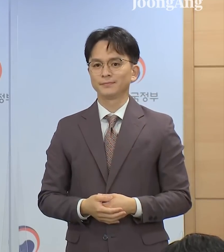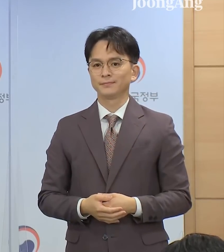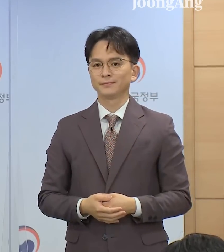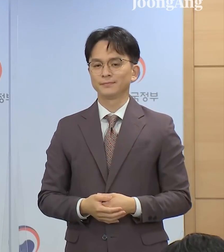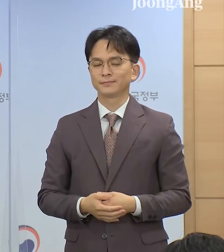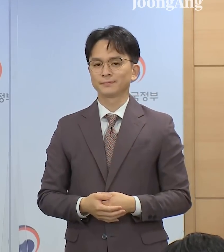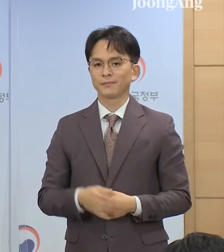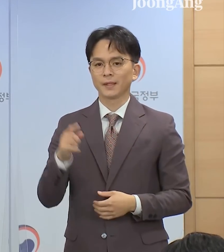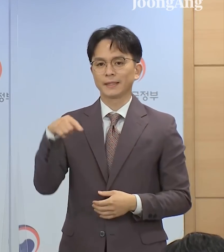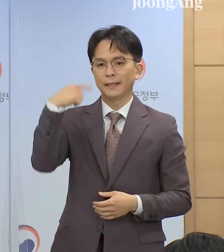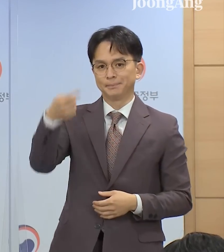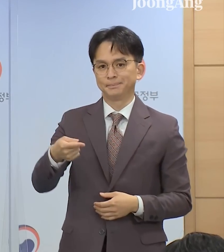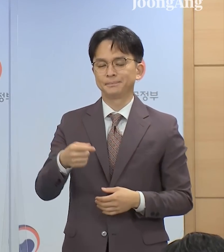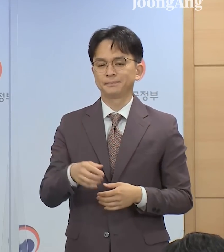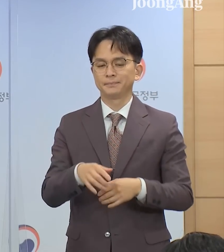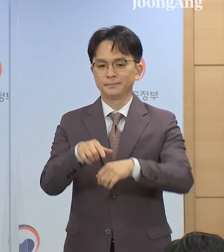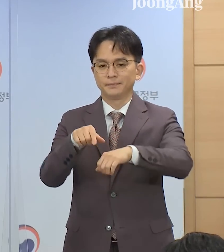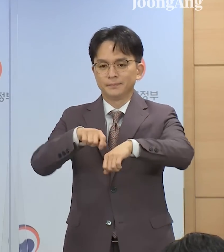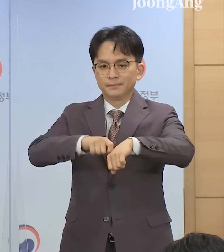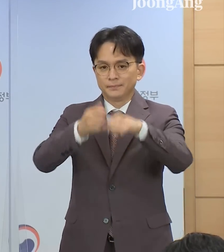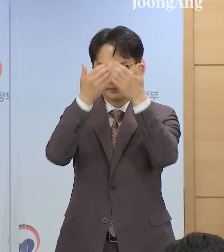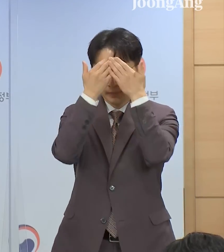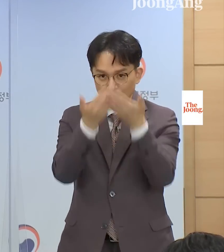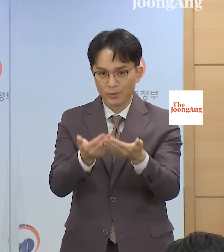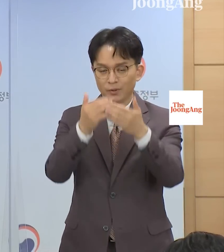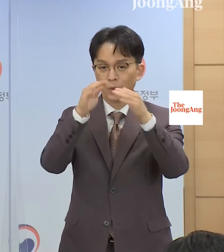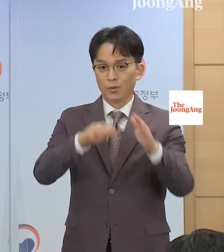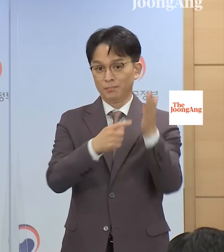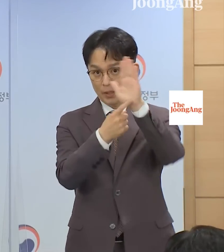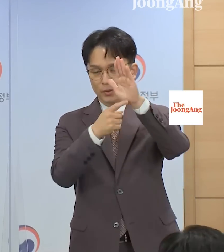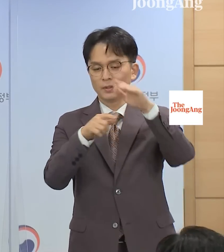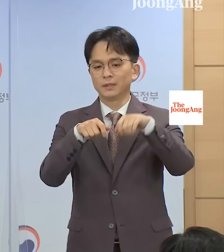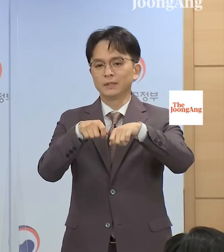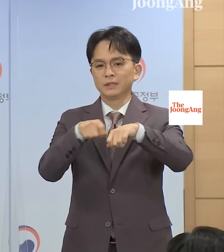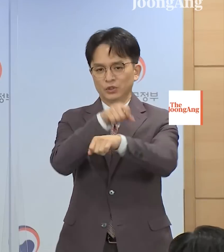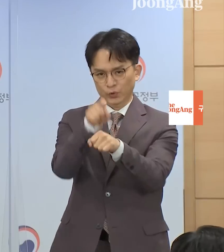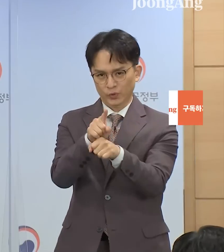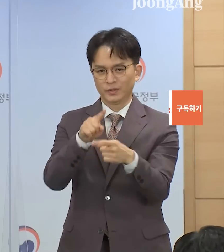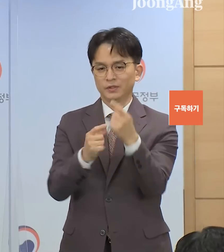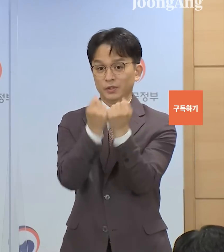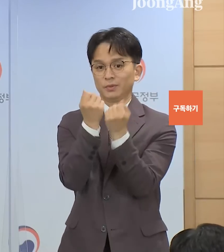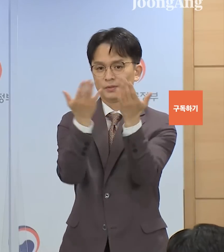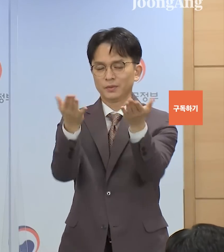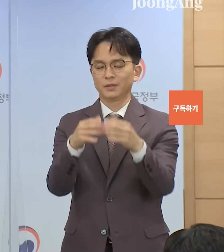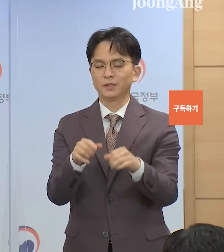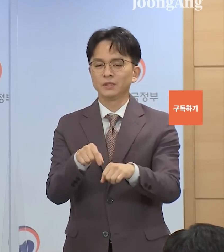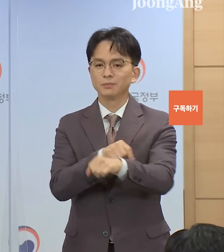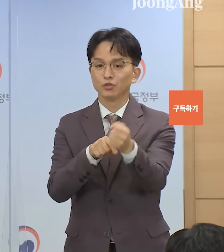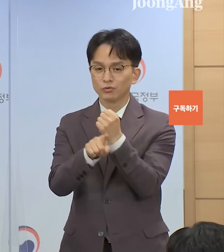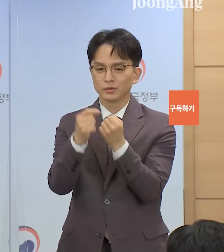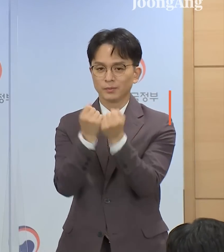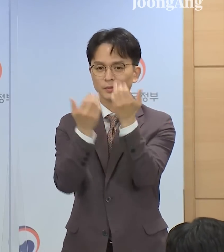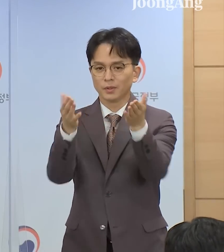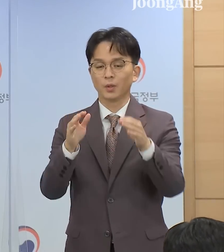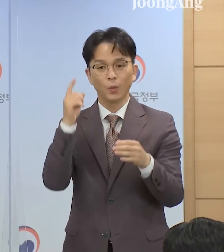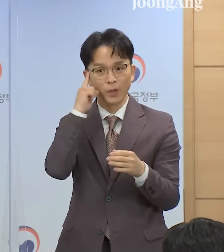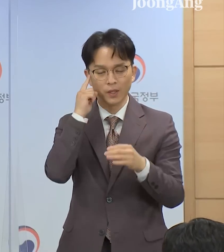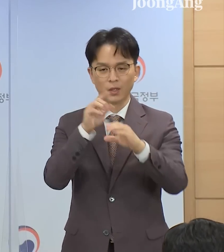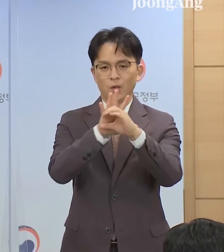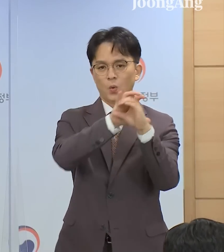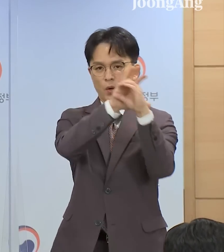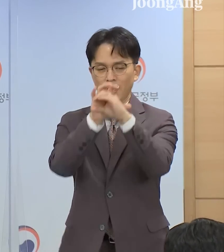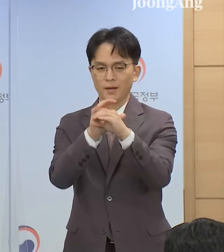다음으로 이 사면의 특징에 대해서 간략히 말씀드리겠습니다. 이번 사면은 코로나19의 여파,